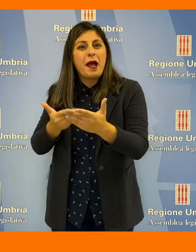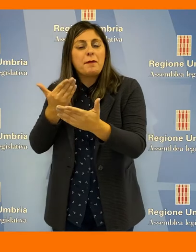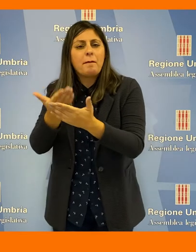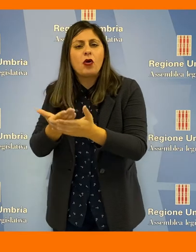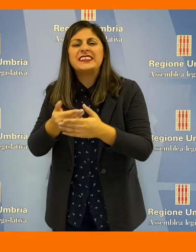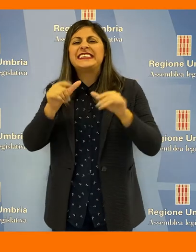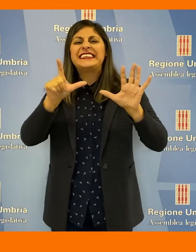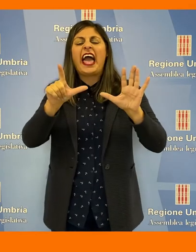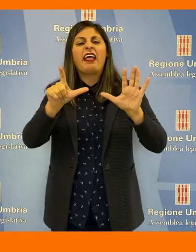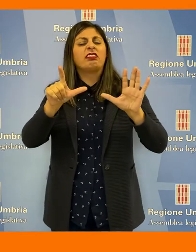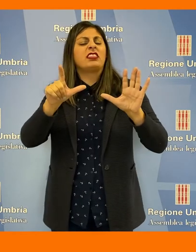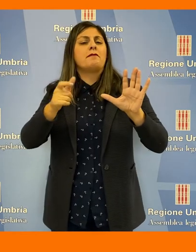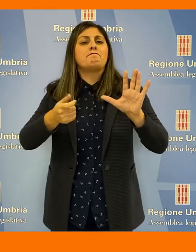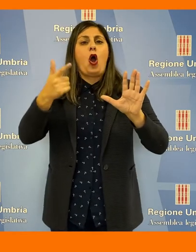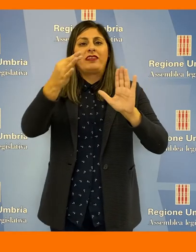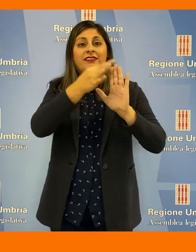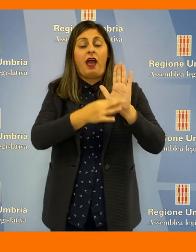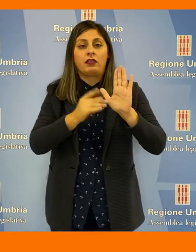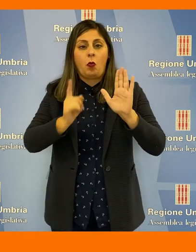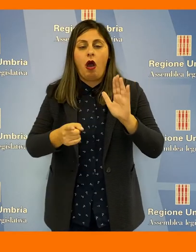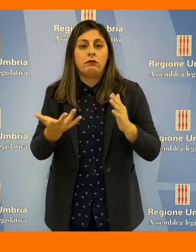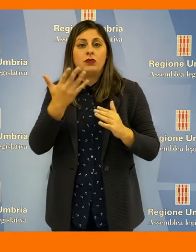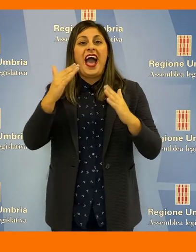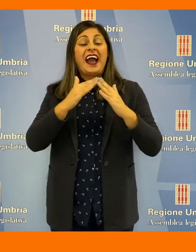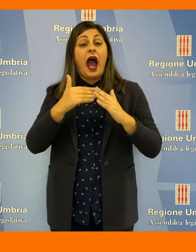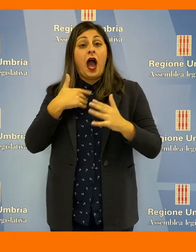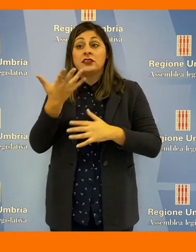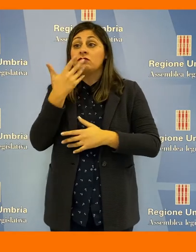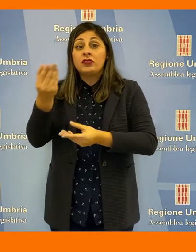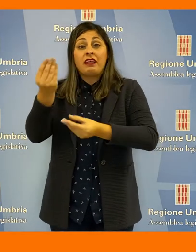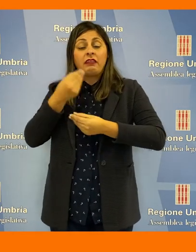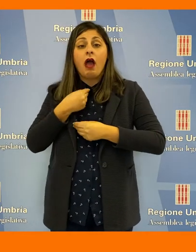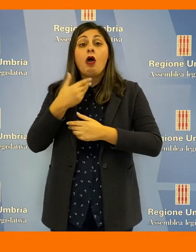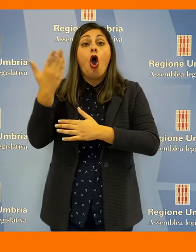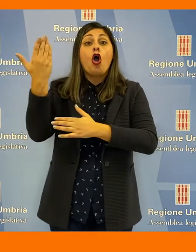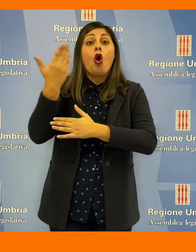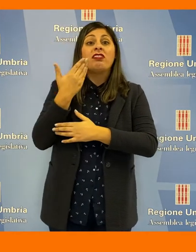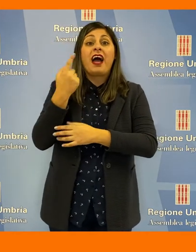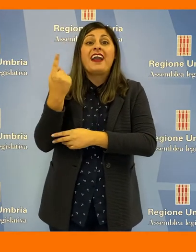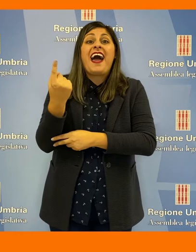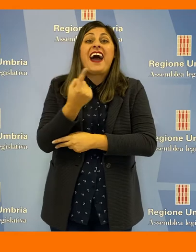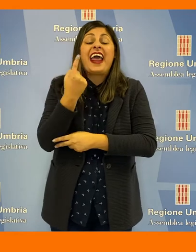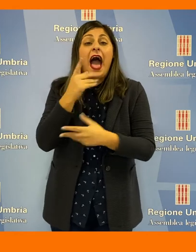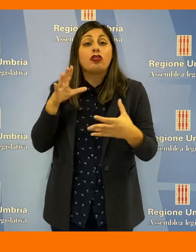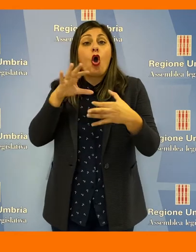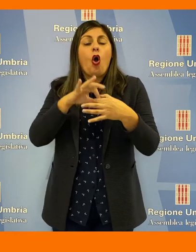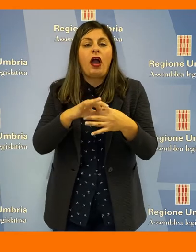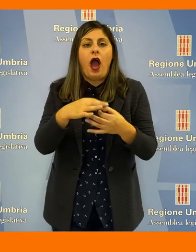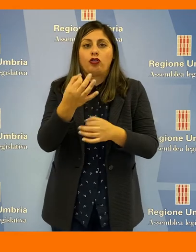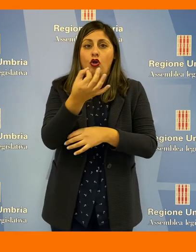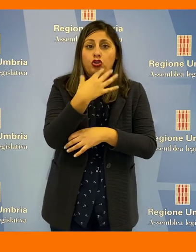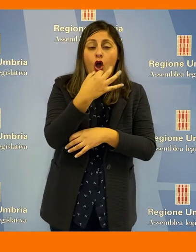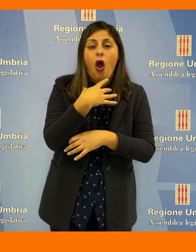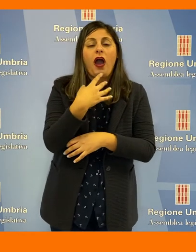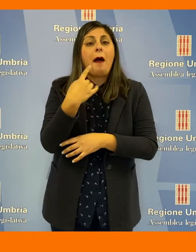a punti. La proposta di Fratelli d'Italia si basa su sette elementi portanti. Non potranno avere case coloro che sono stati